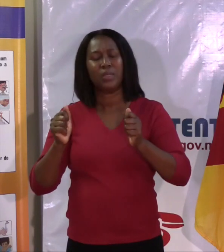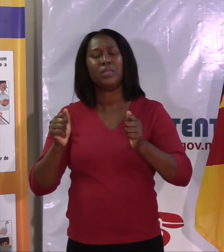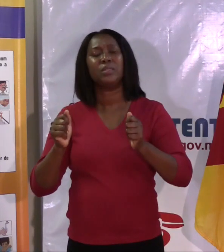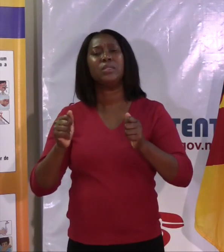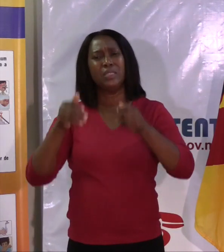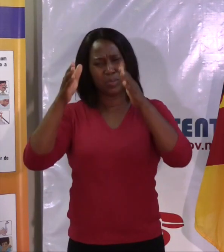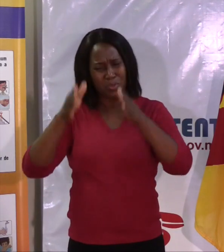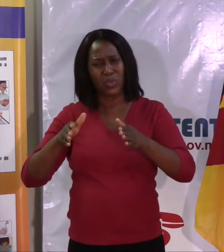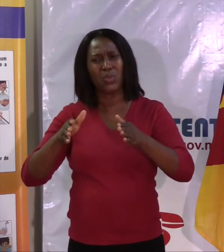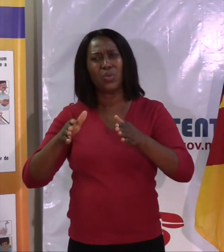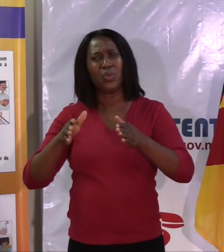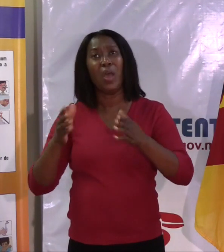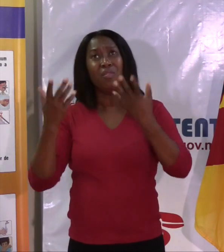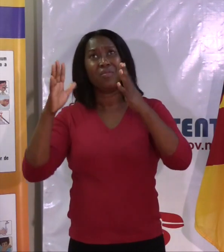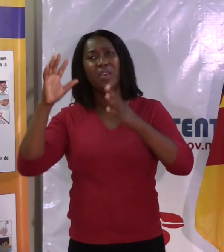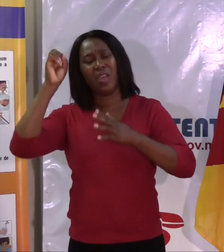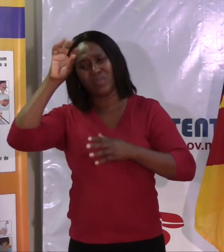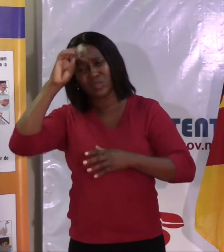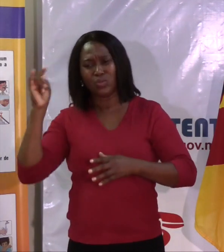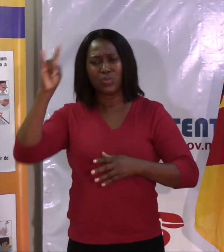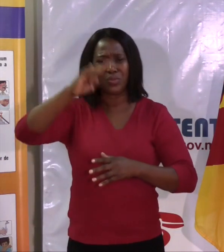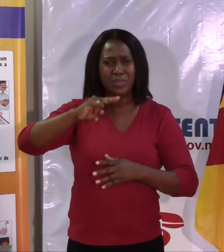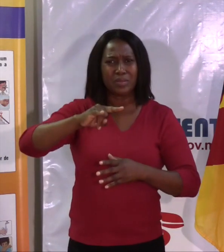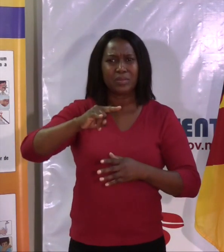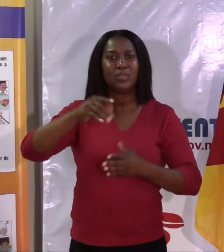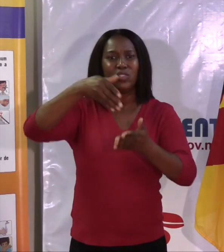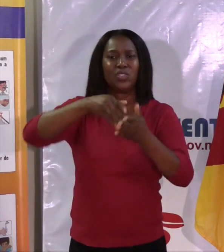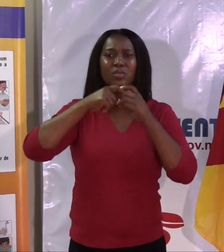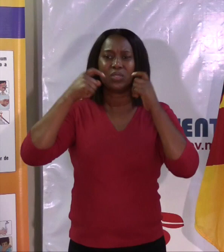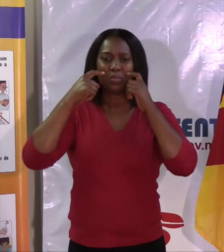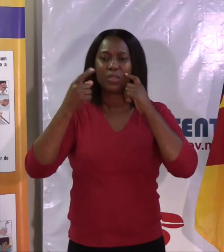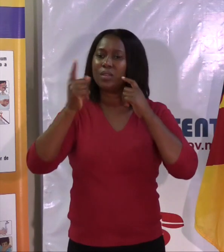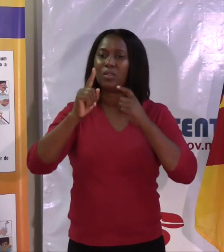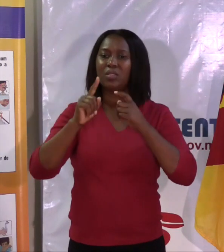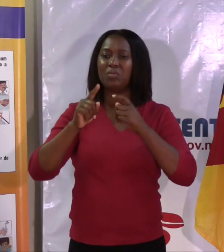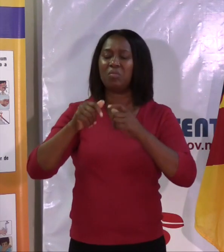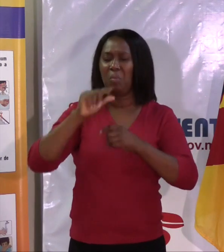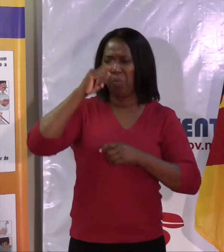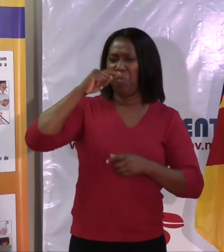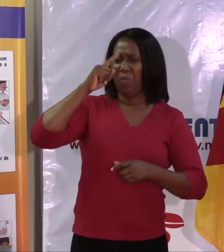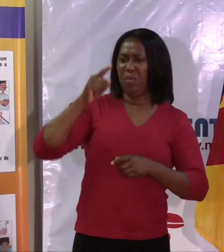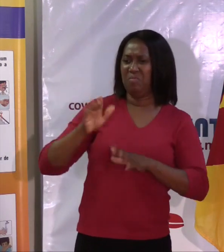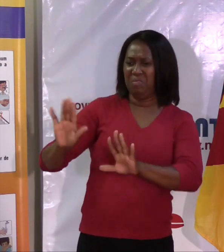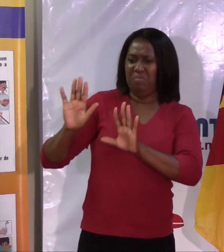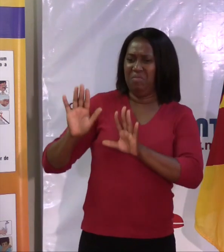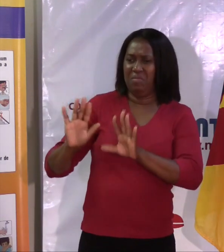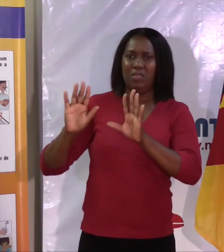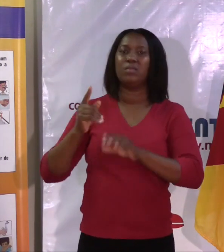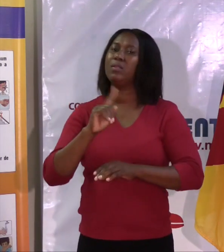risco. Mas nós também temos que evitar o estigma, porque o estigma também pode fazer com que as pessoas se retraiam e não se querem identificar de que vem. O